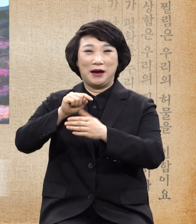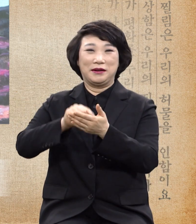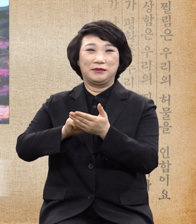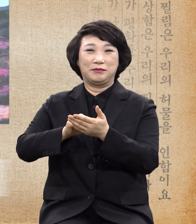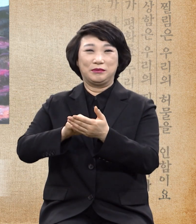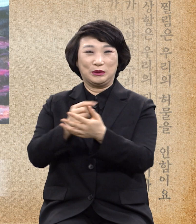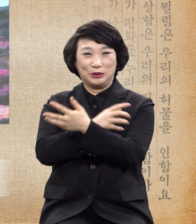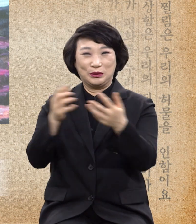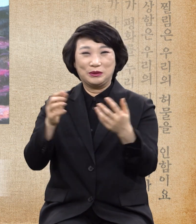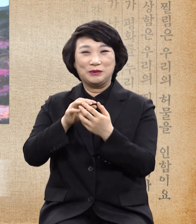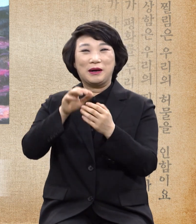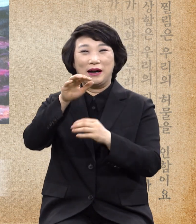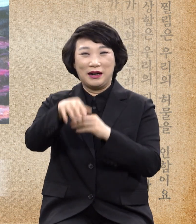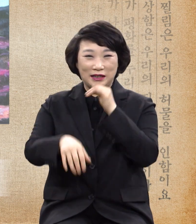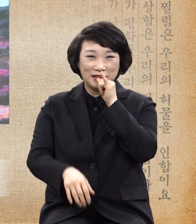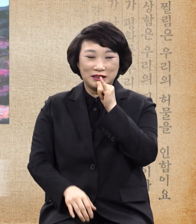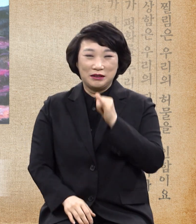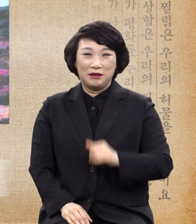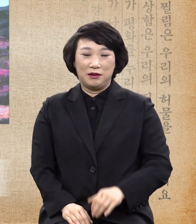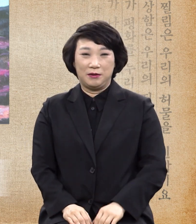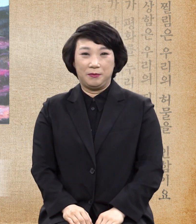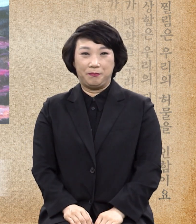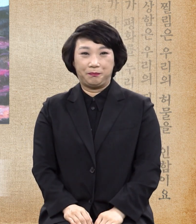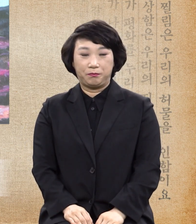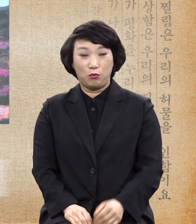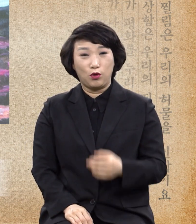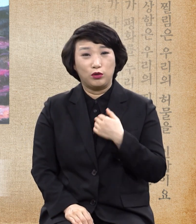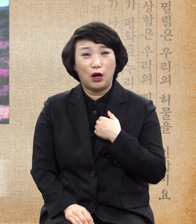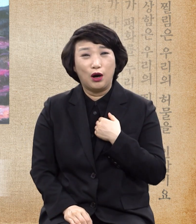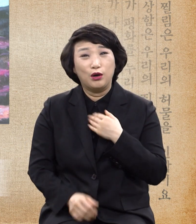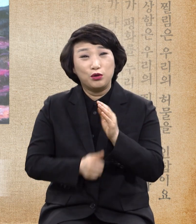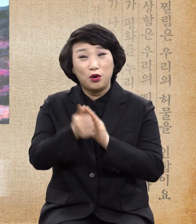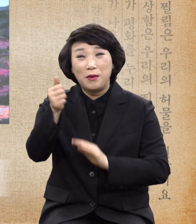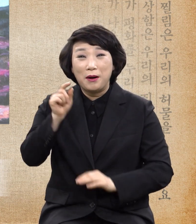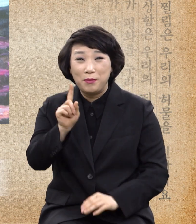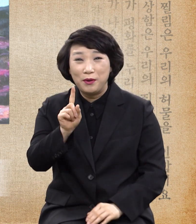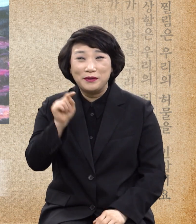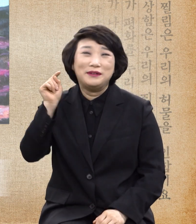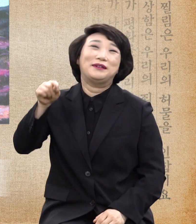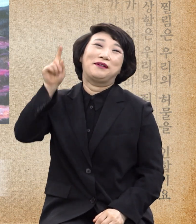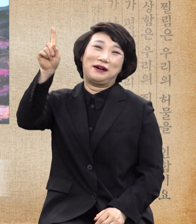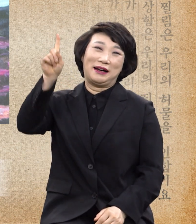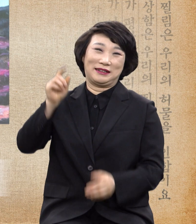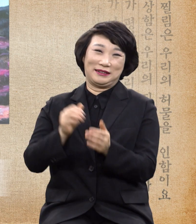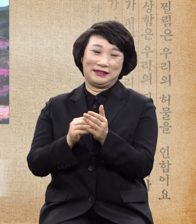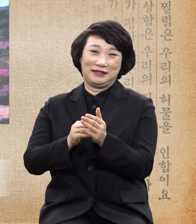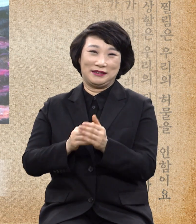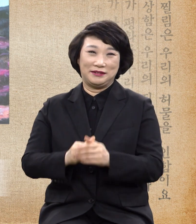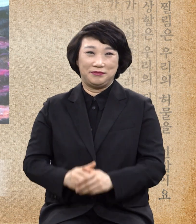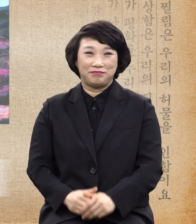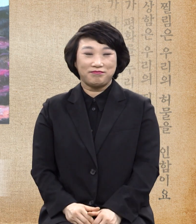넘쳐나잖아요. 저게는 소망이 그것밖에 없어요. 그것밖에.